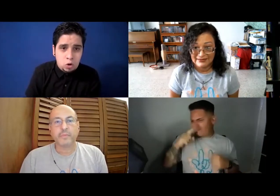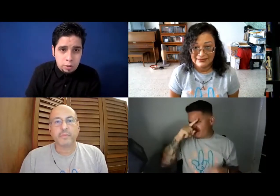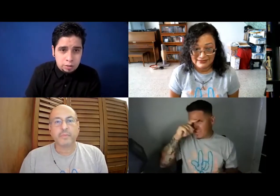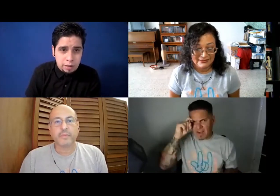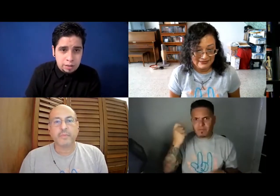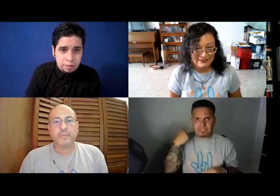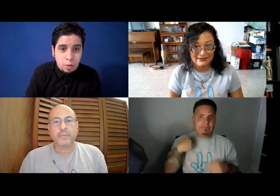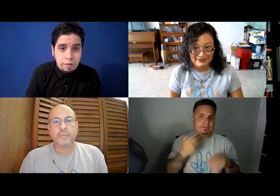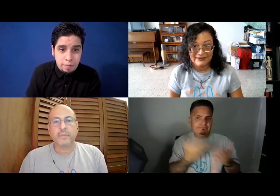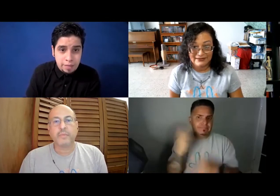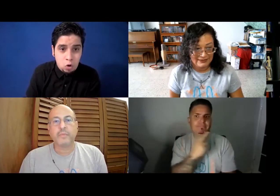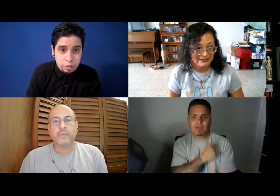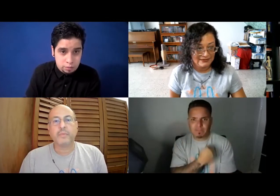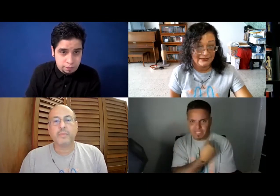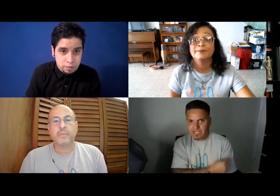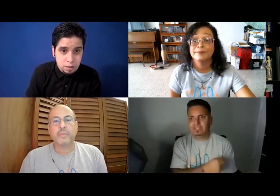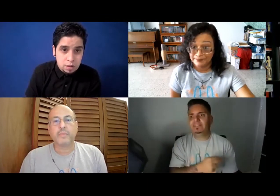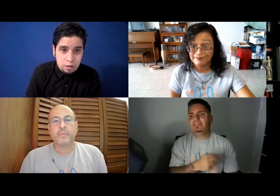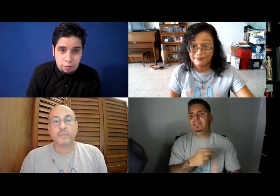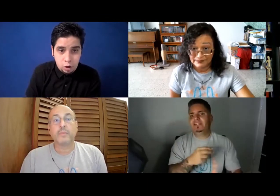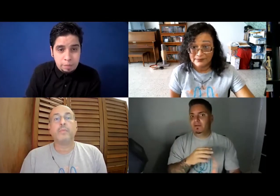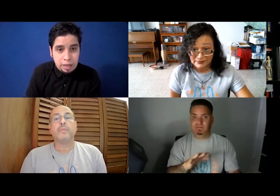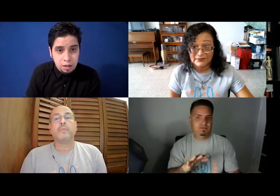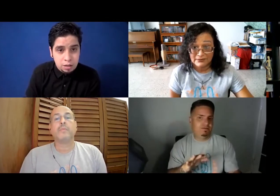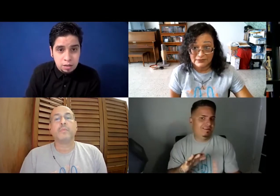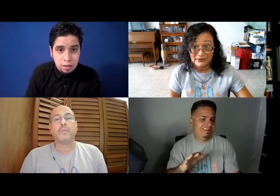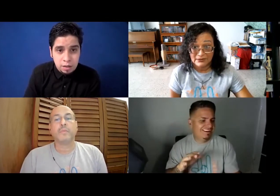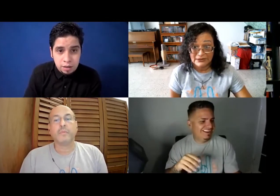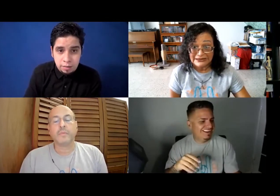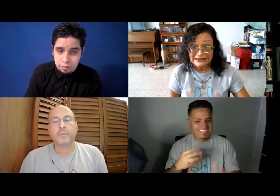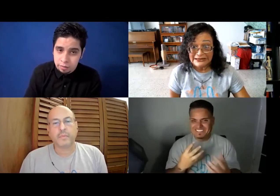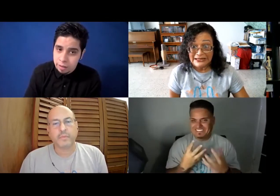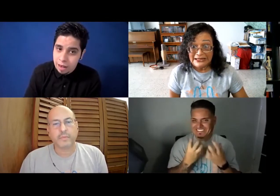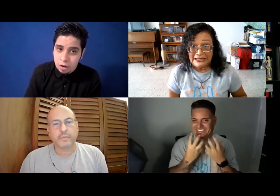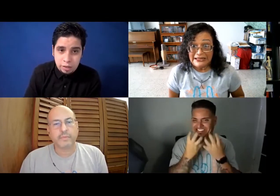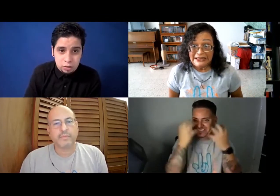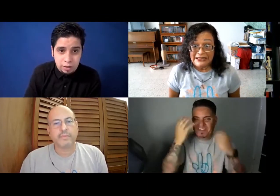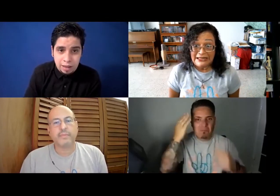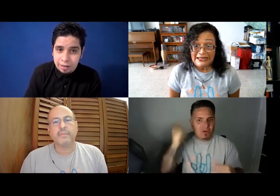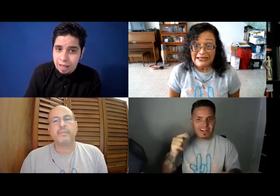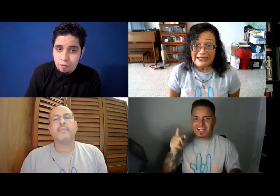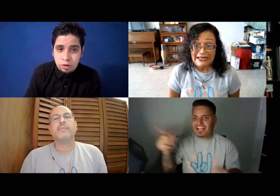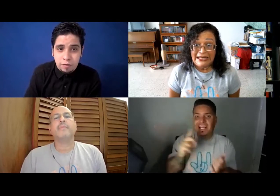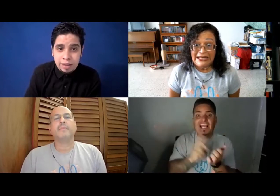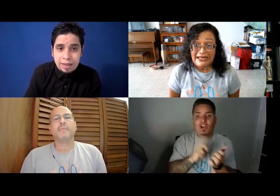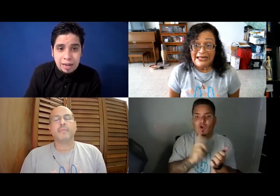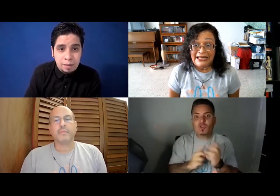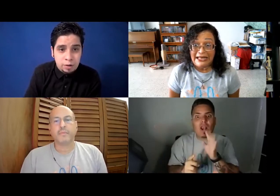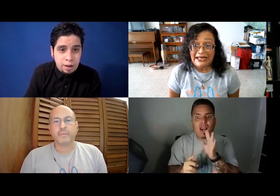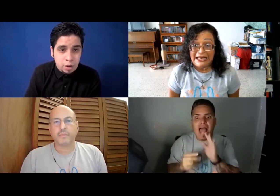COVID, realmente, ¿verdad? Yo me enfermé de COVID, y fui al hospital, y de verdad les cuento, ¿verdad? La furia fue increíble, porque allá, por